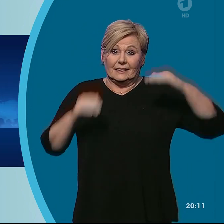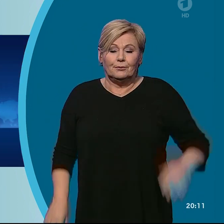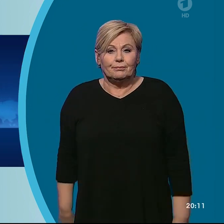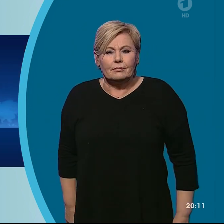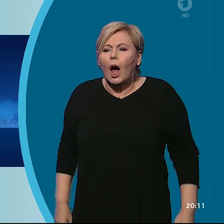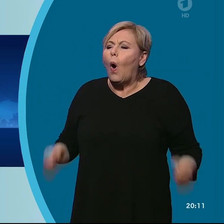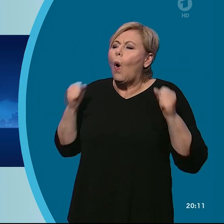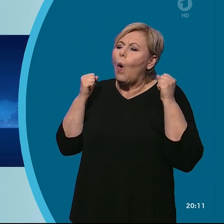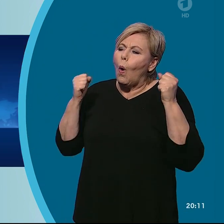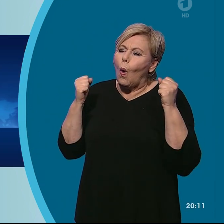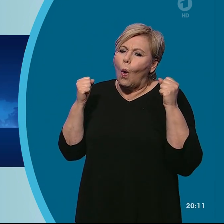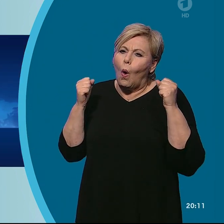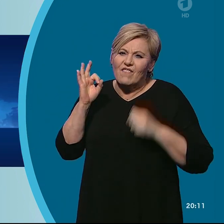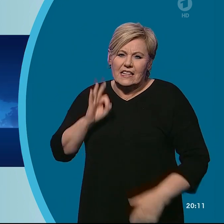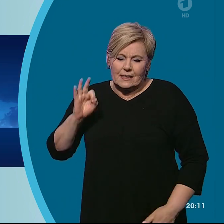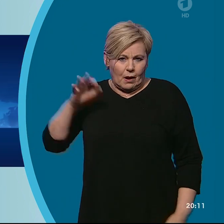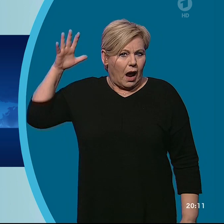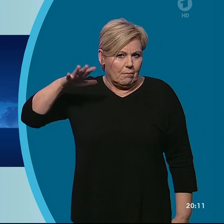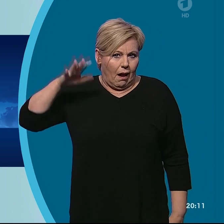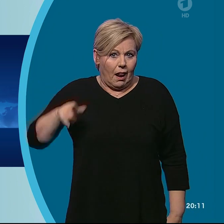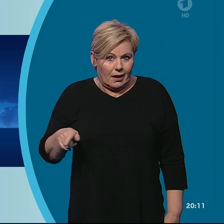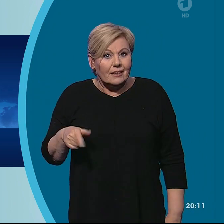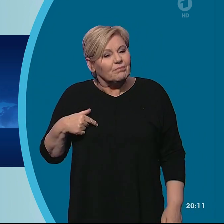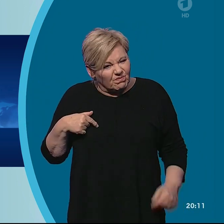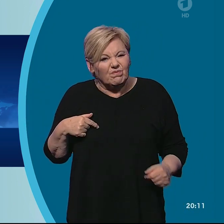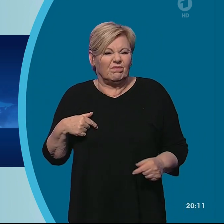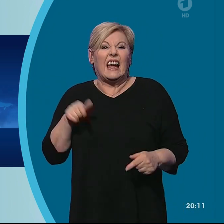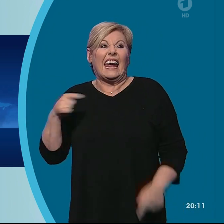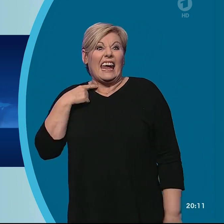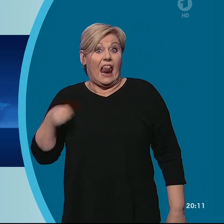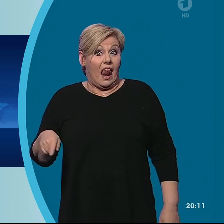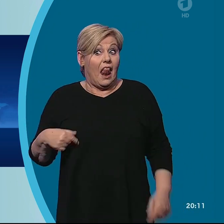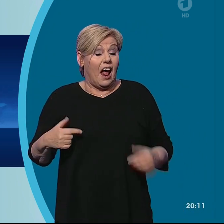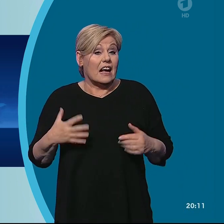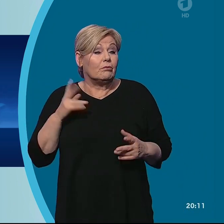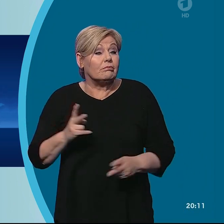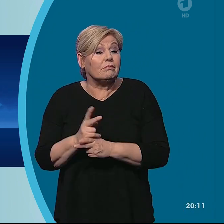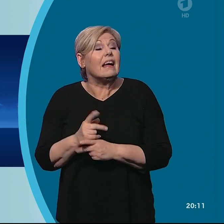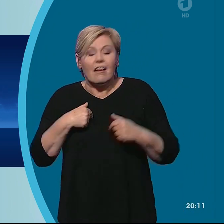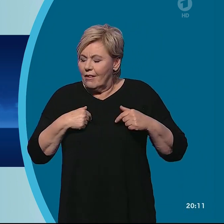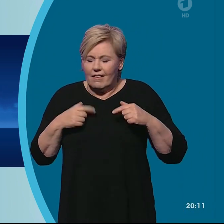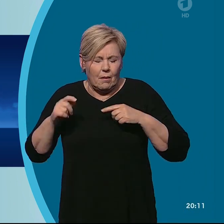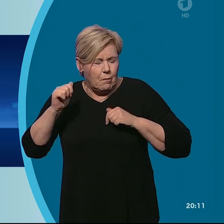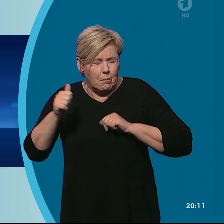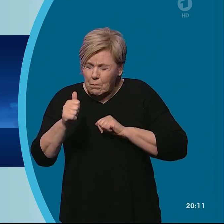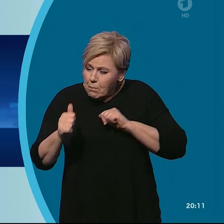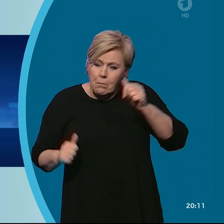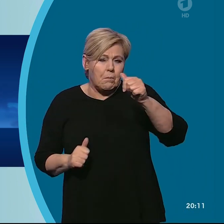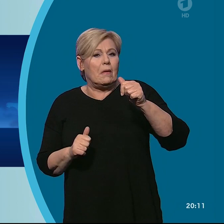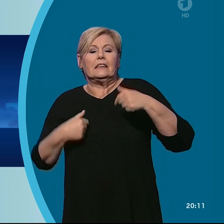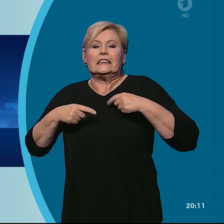Riesenjubel bei Flensburgs Handballern. Mit dem Sieg gegen Titelverteidiger Kiel haben sie die Tabellenführung zurückerobert. Ich bin unglaublich stolz, wie